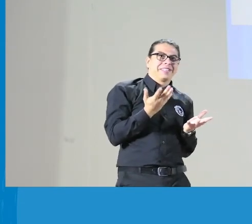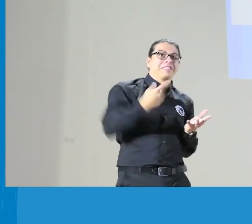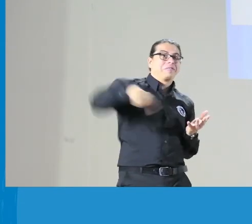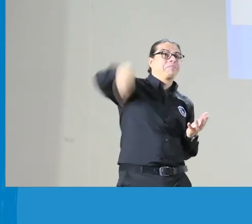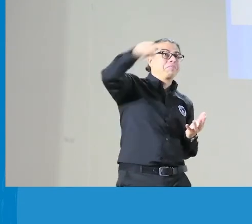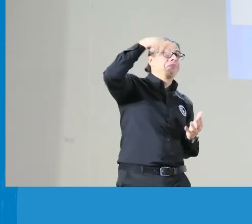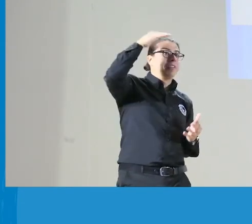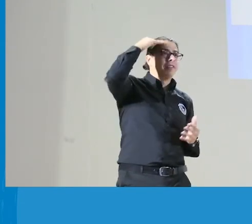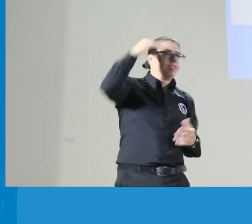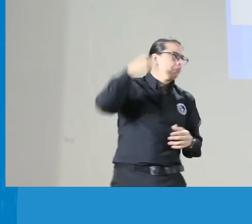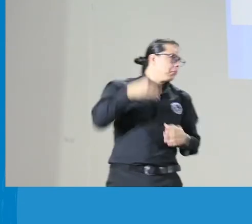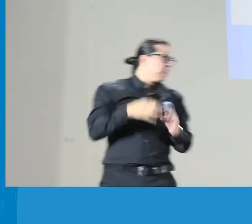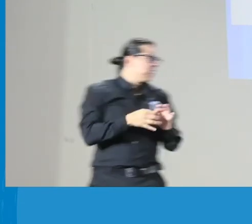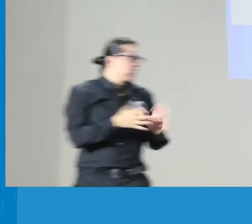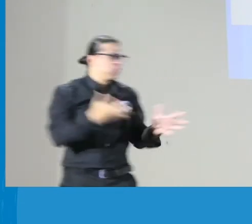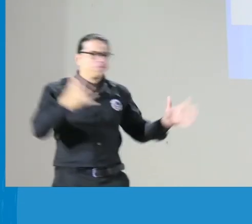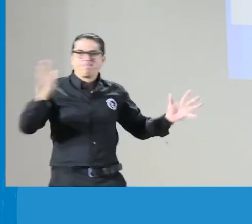Y entonces, Fenascol